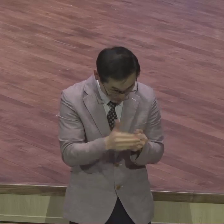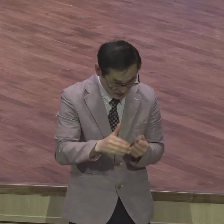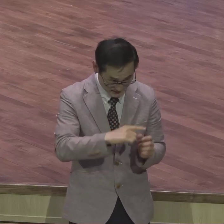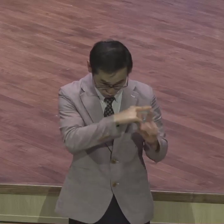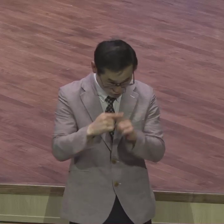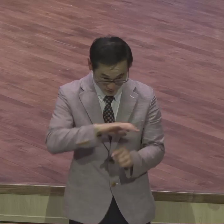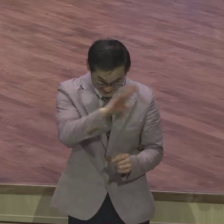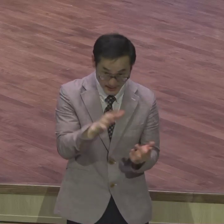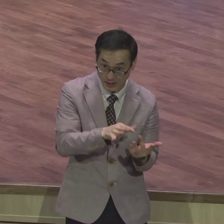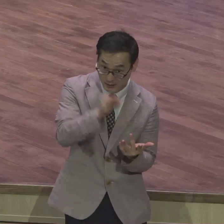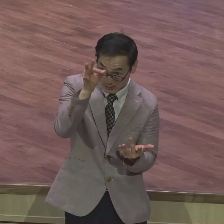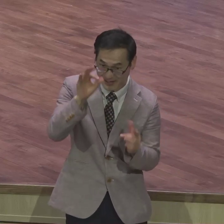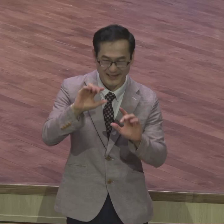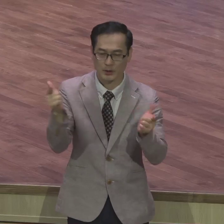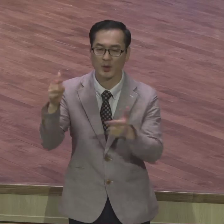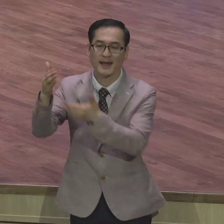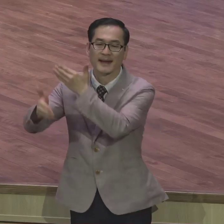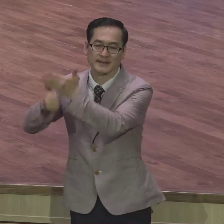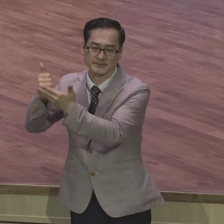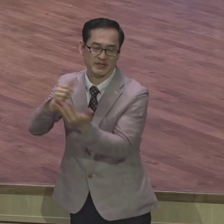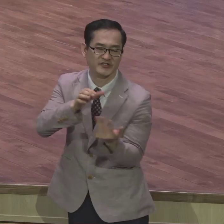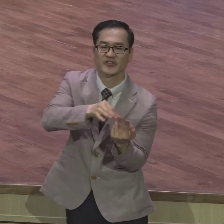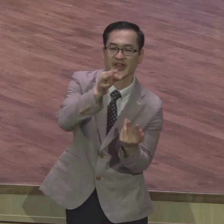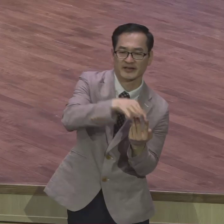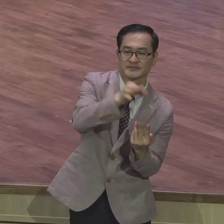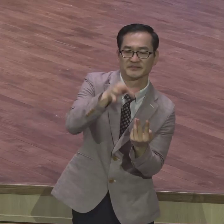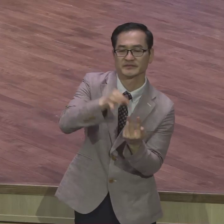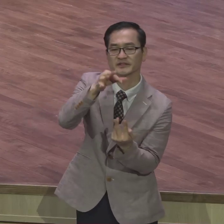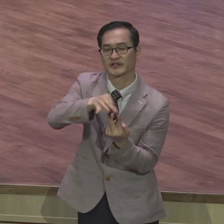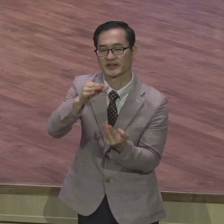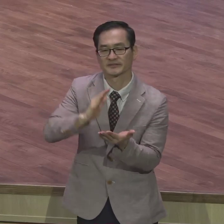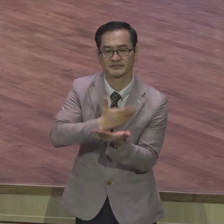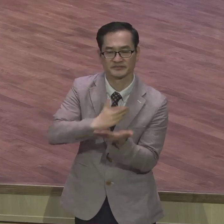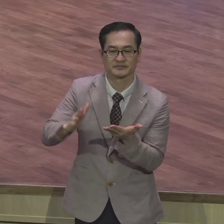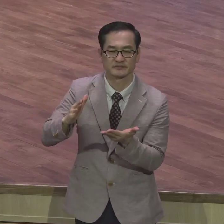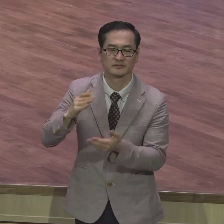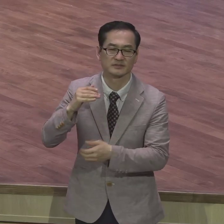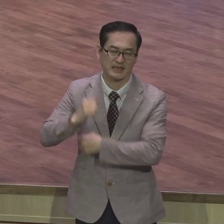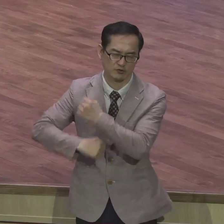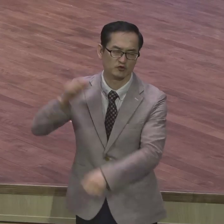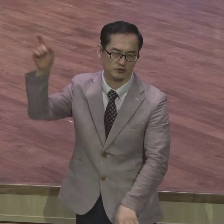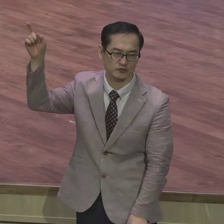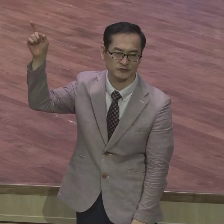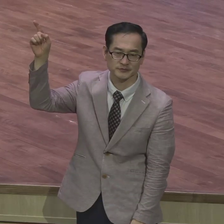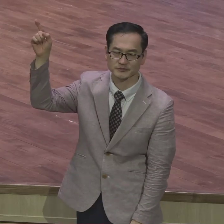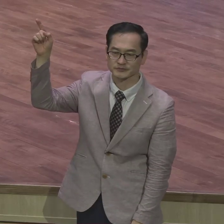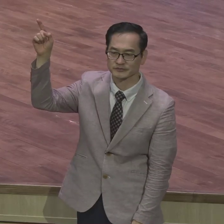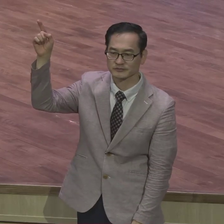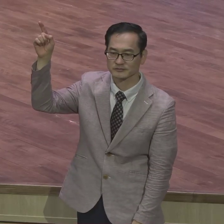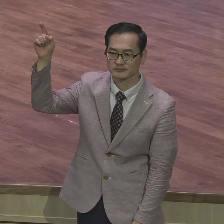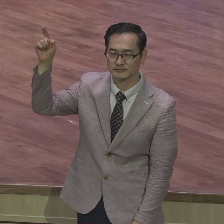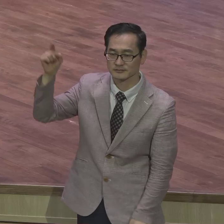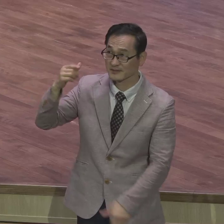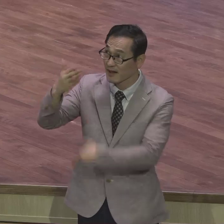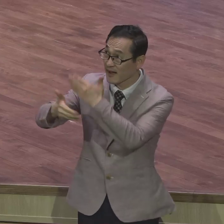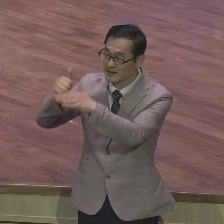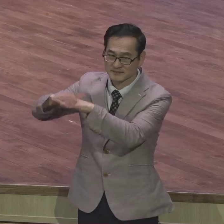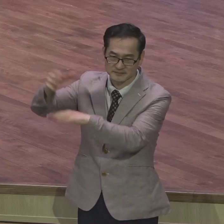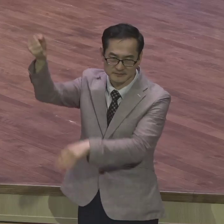절대주권 속에 있다 그러니까 이 선택결정은 하나님이 하는 것이다 라고